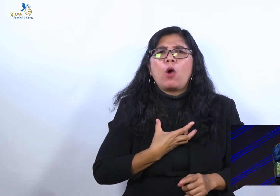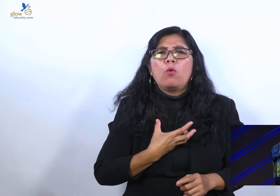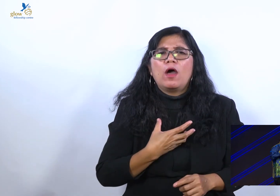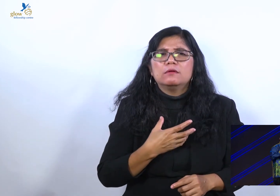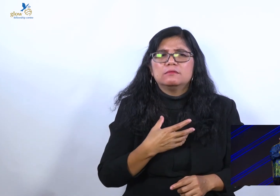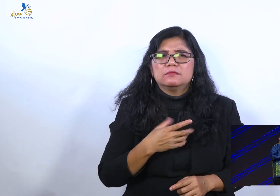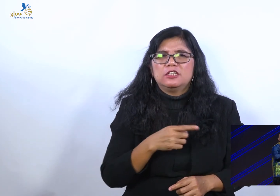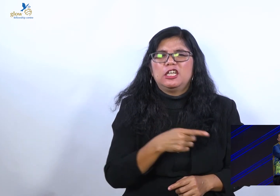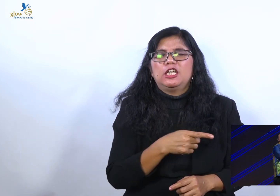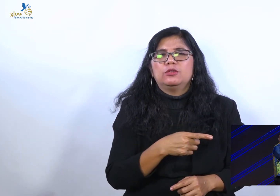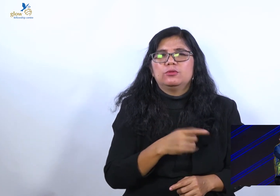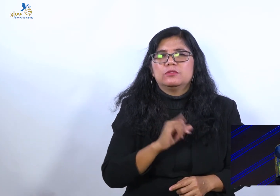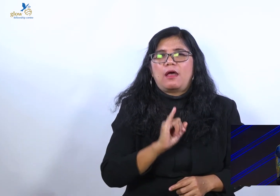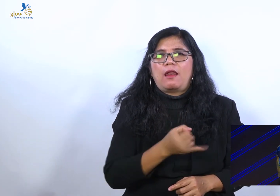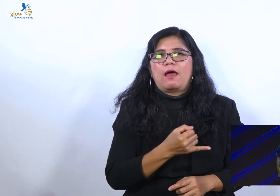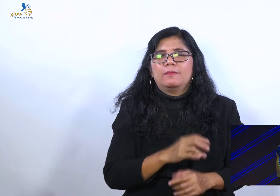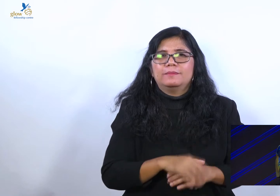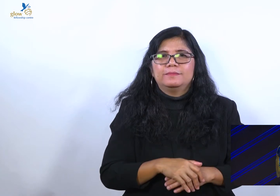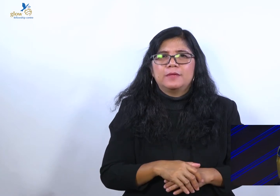Kendak Tuhan, sabar.